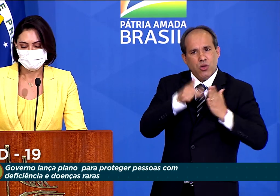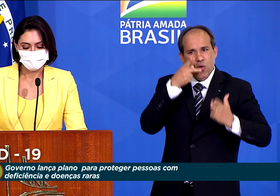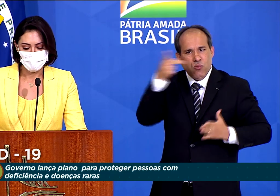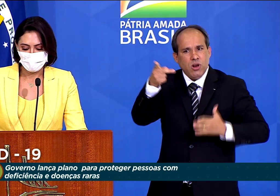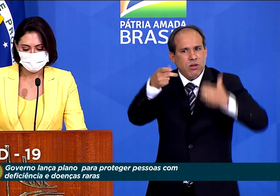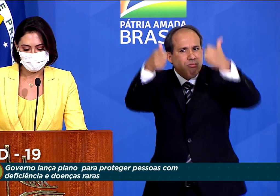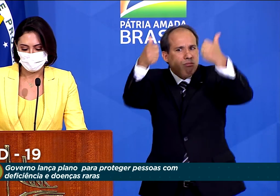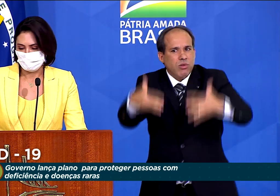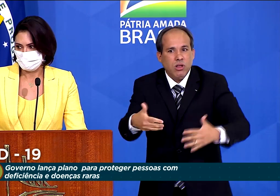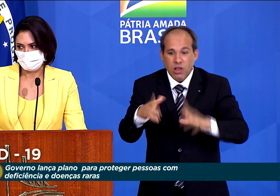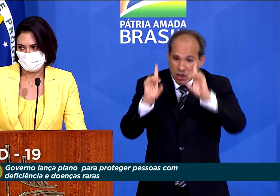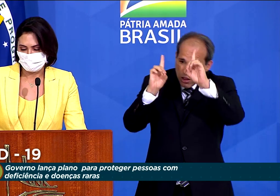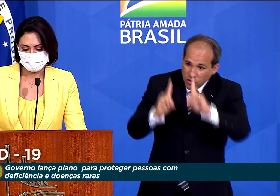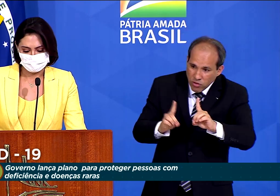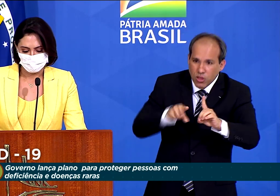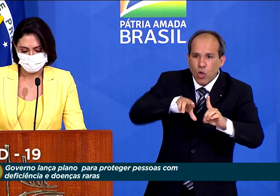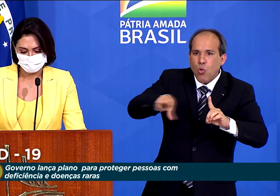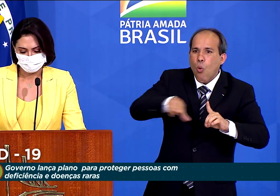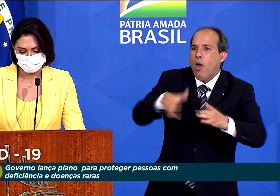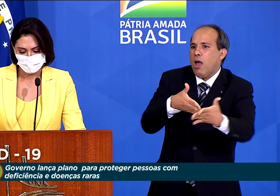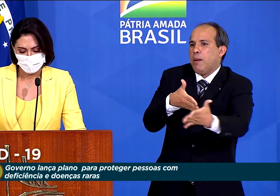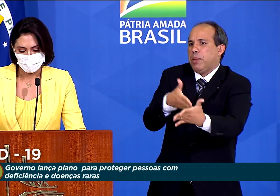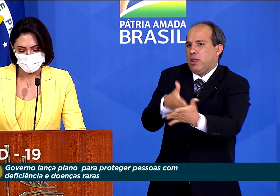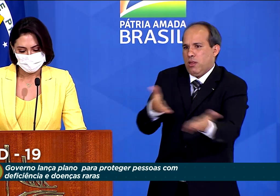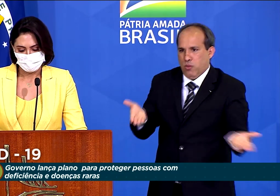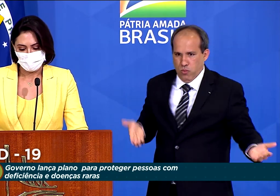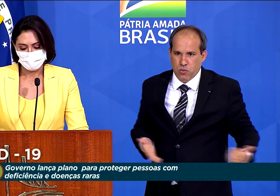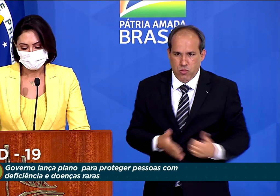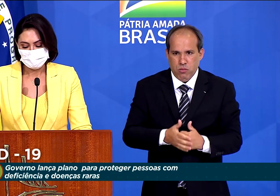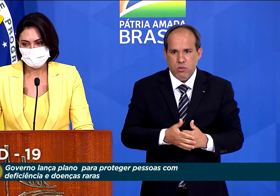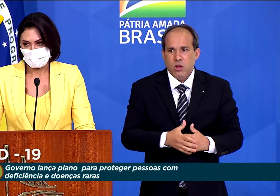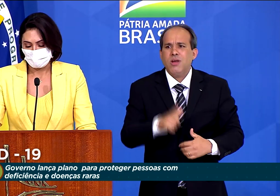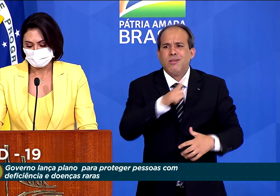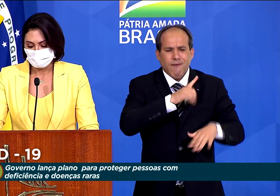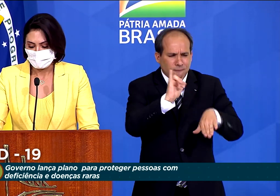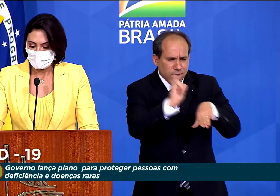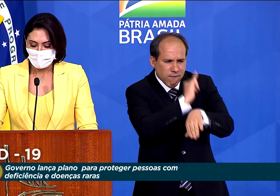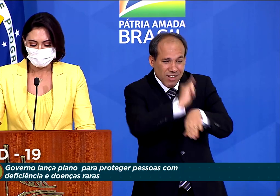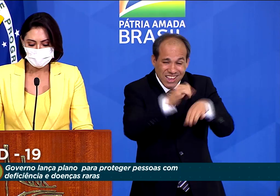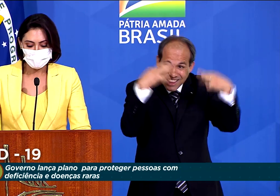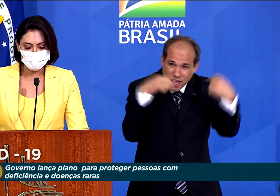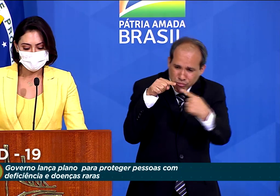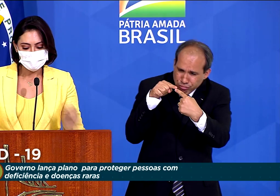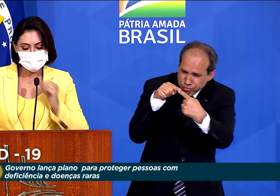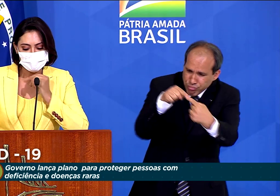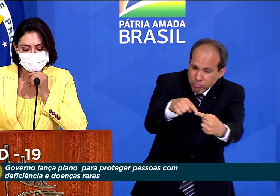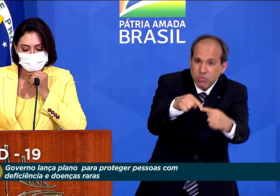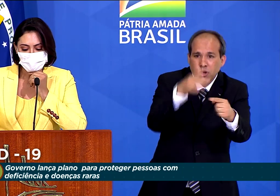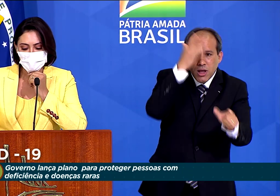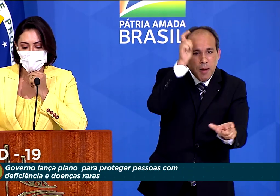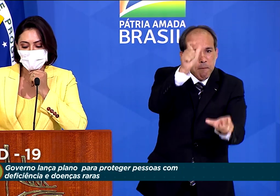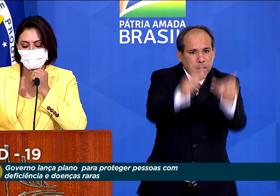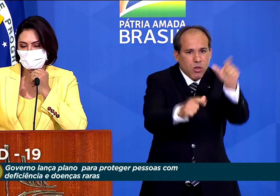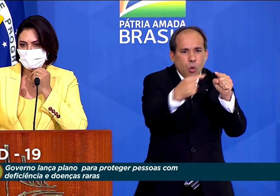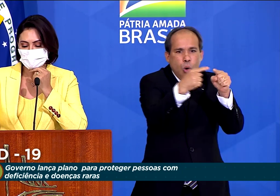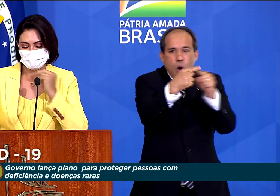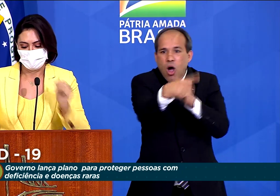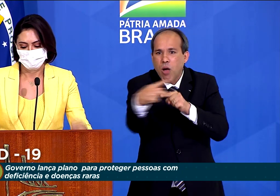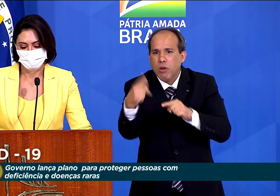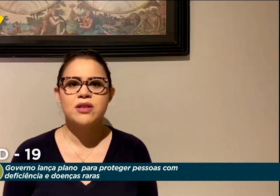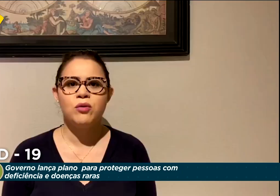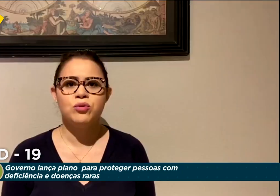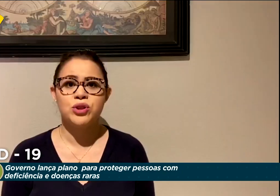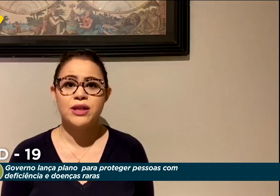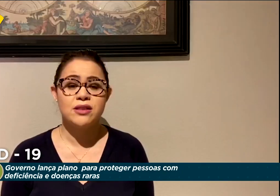deficiência não é sinônimo de limitação. Com as ferramentas certas, a pessoa com deficiência pode chegar aonde